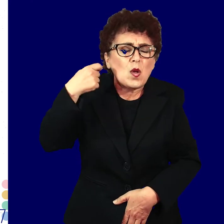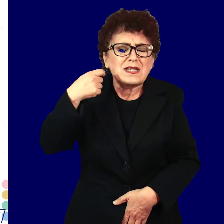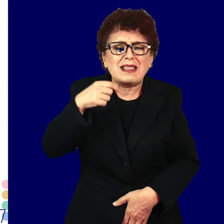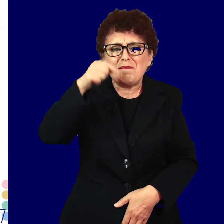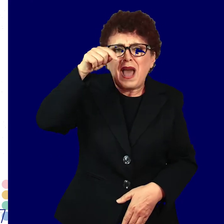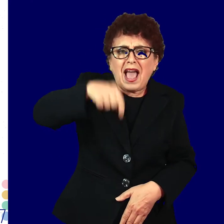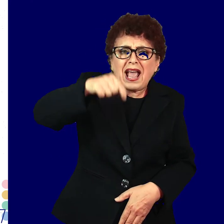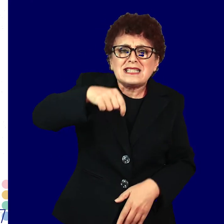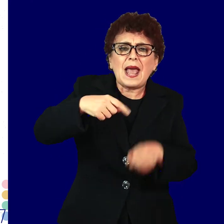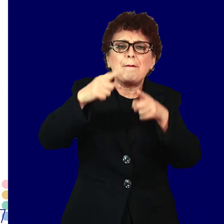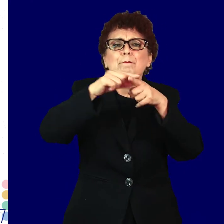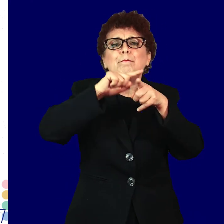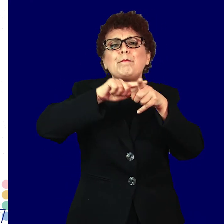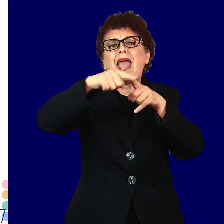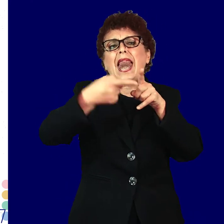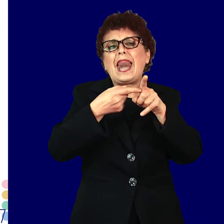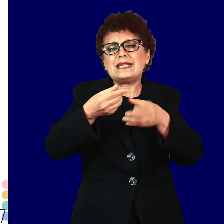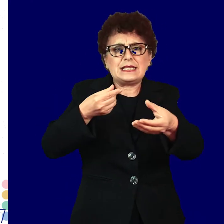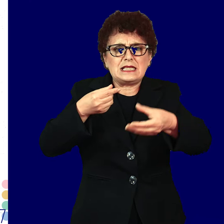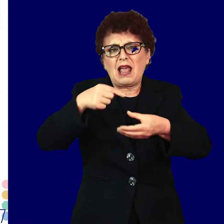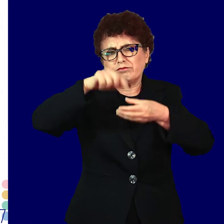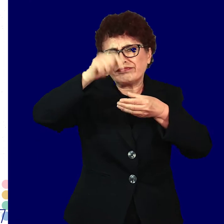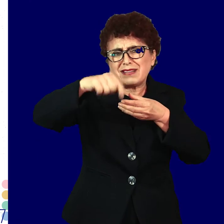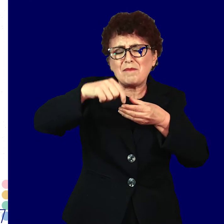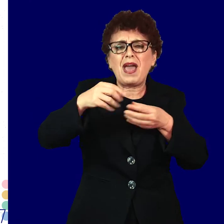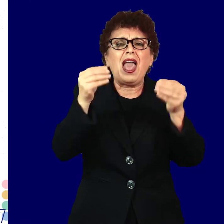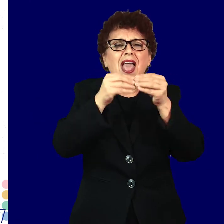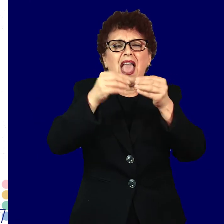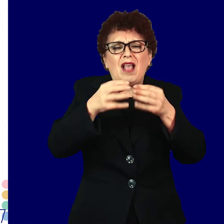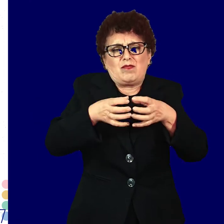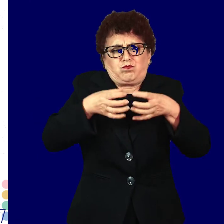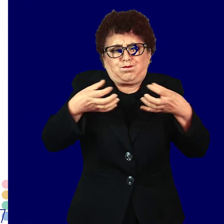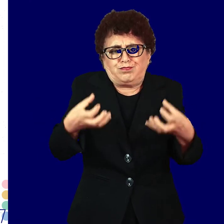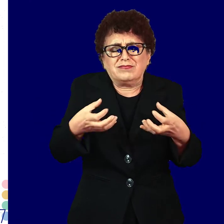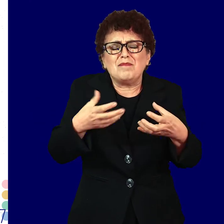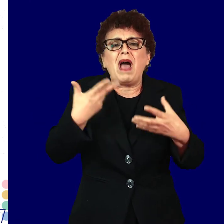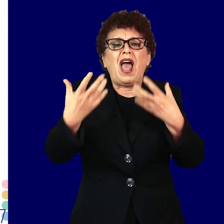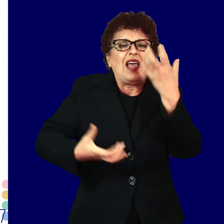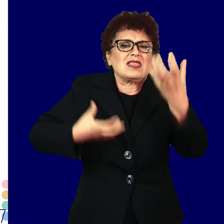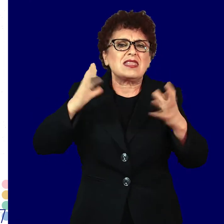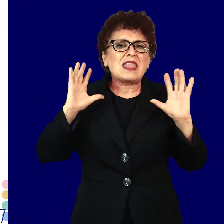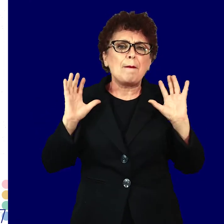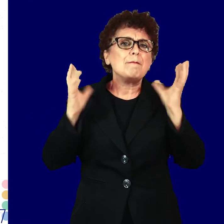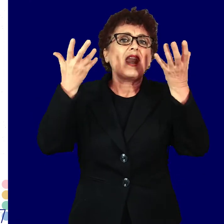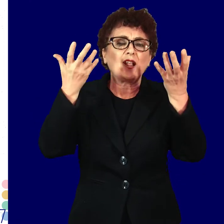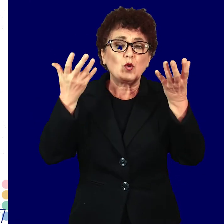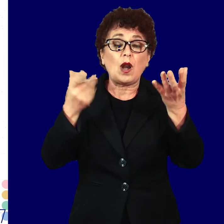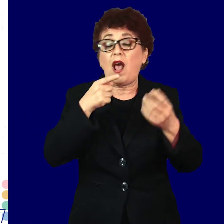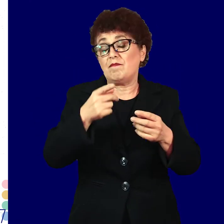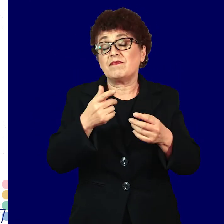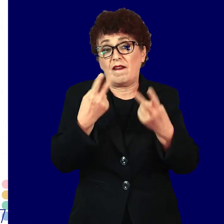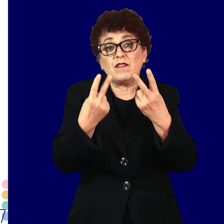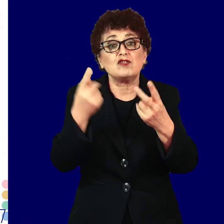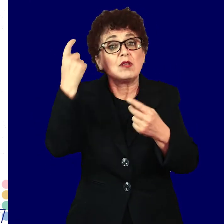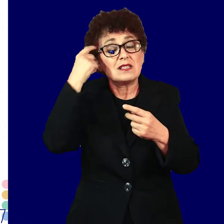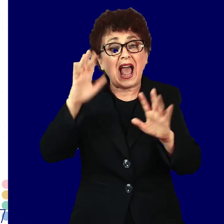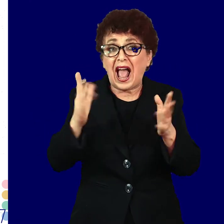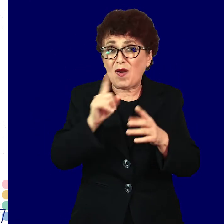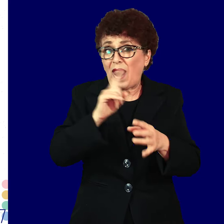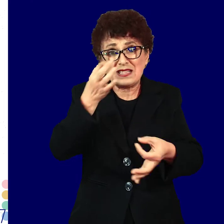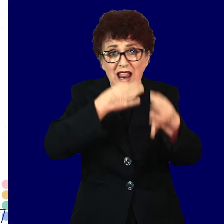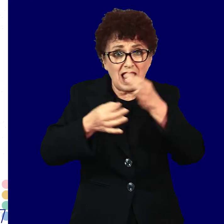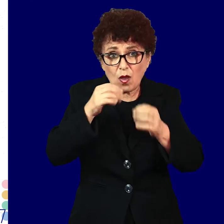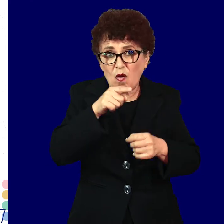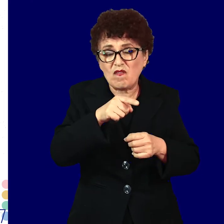исцедок од пенисот, отечени тести си и треска. Важно е да се знае дека доколку не се